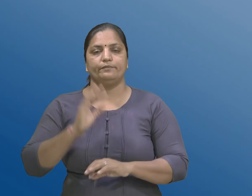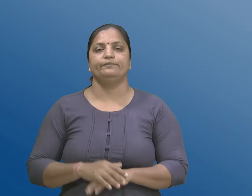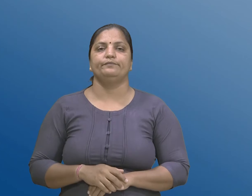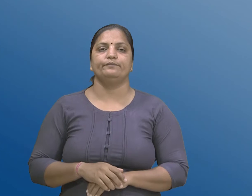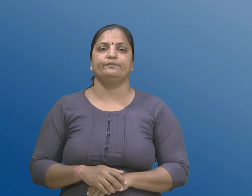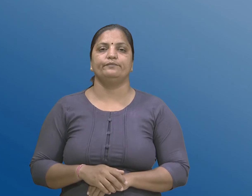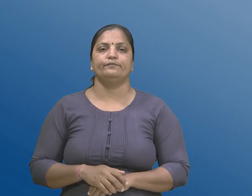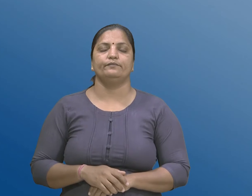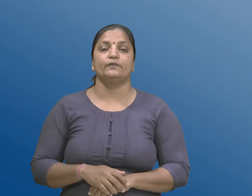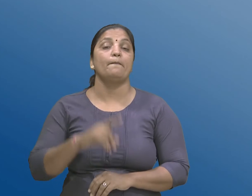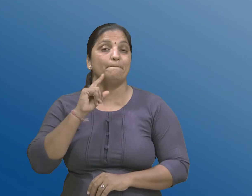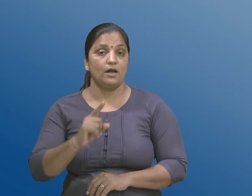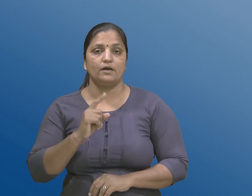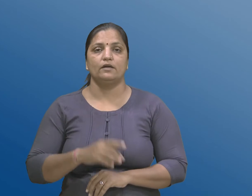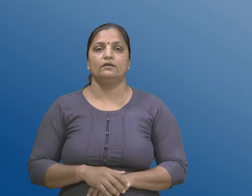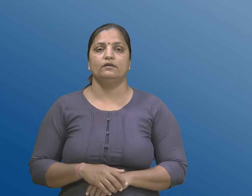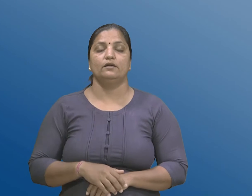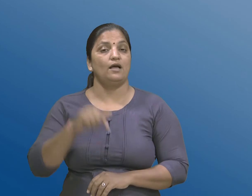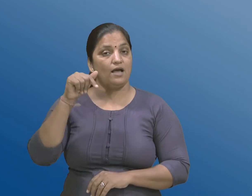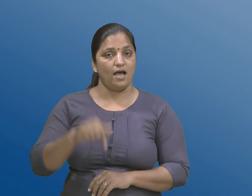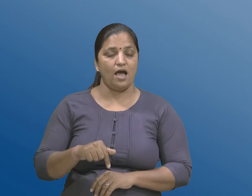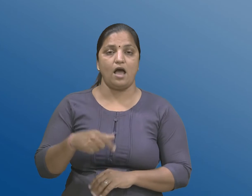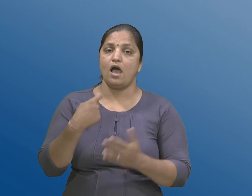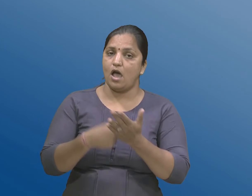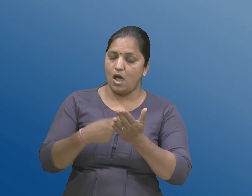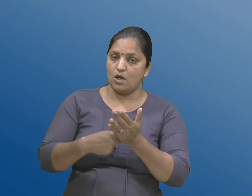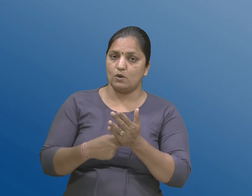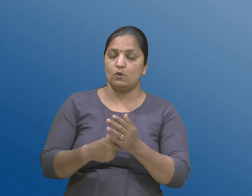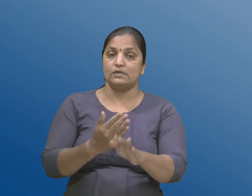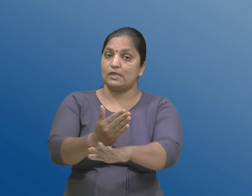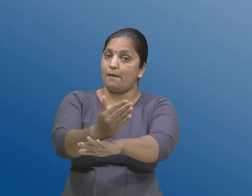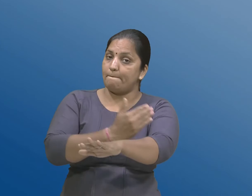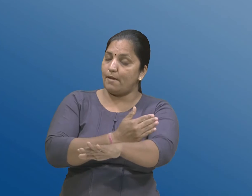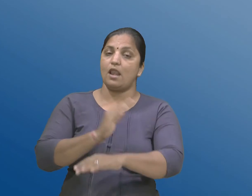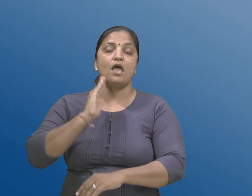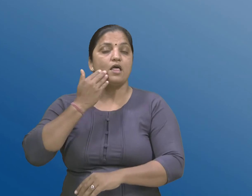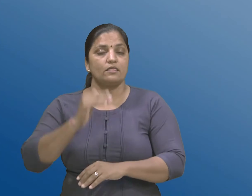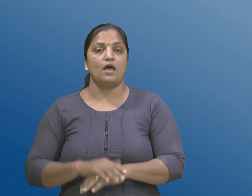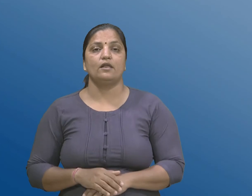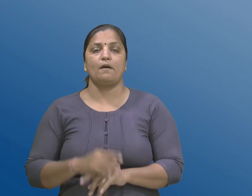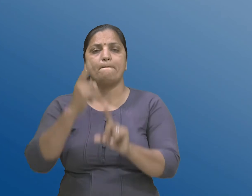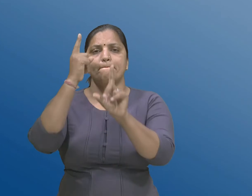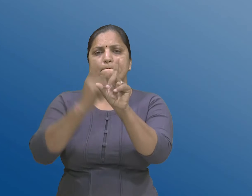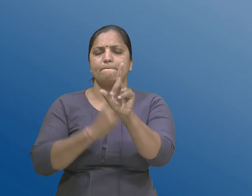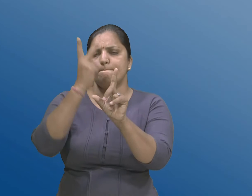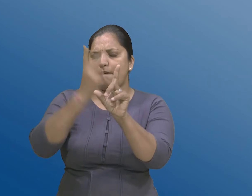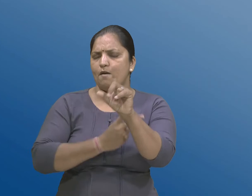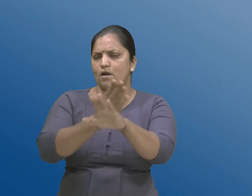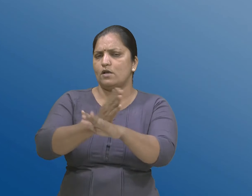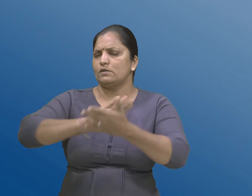परंतु आ अधिनियमना प्रारंब नी तारिक थी बे वर्ष पुरा थया पची आ